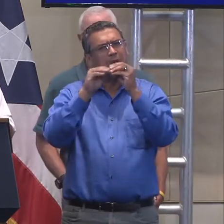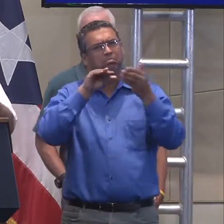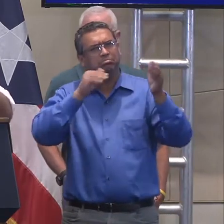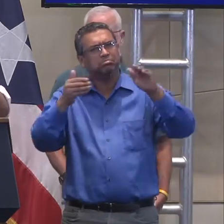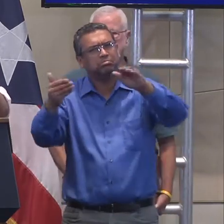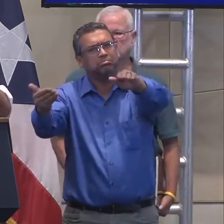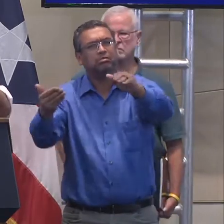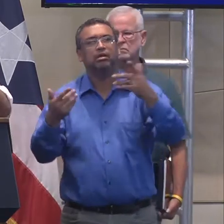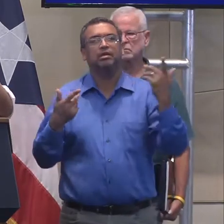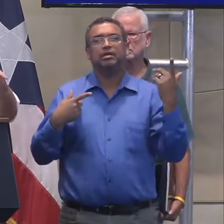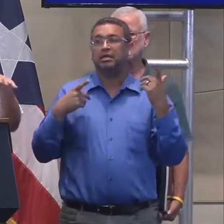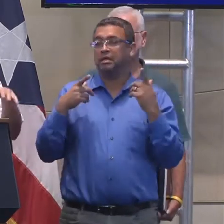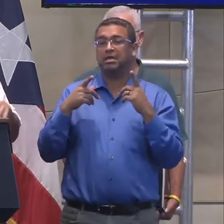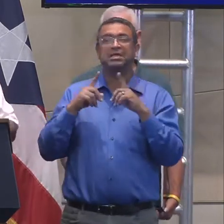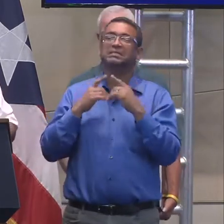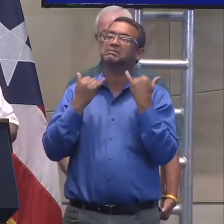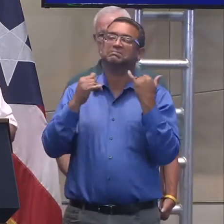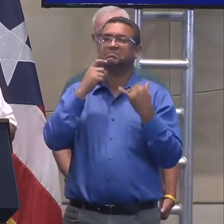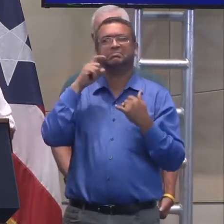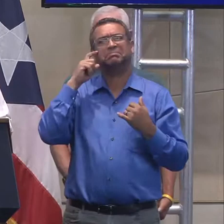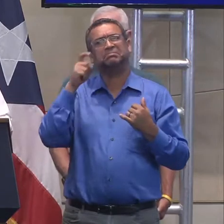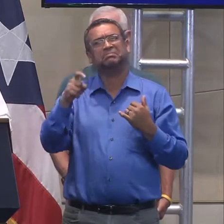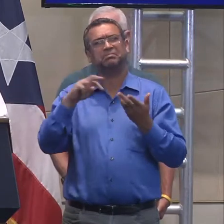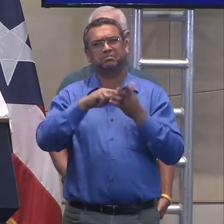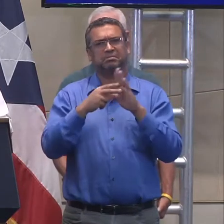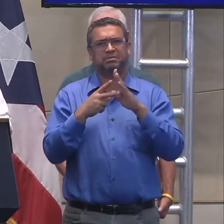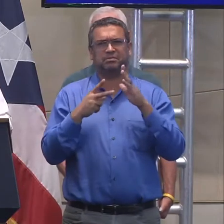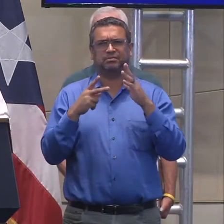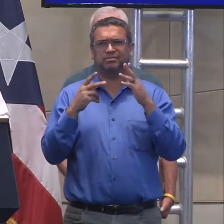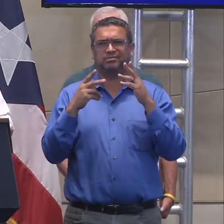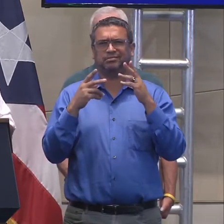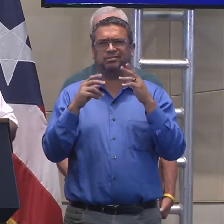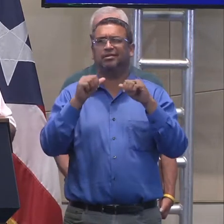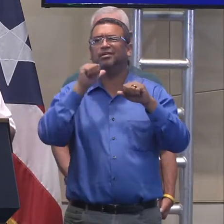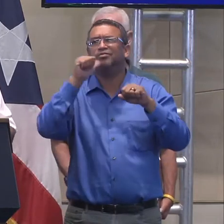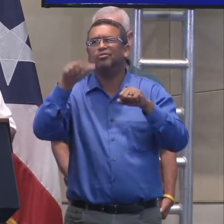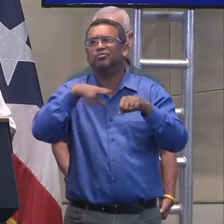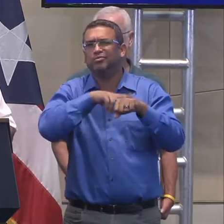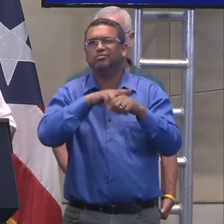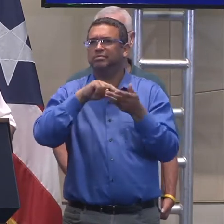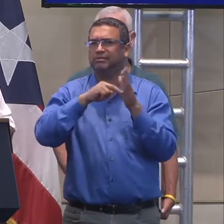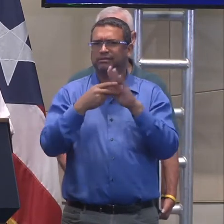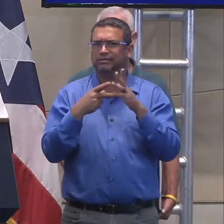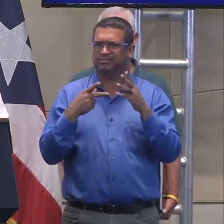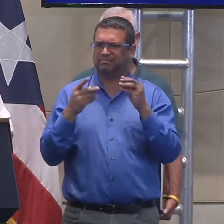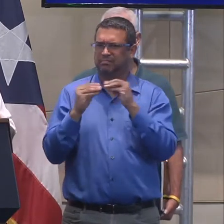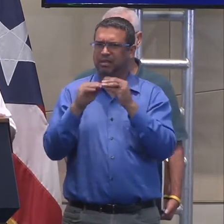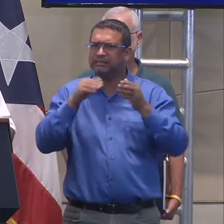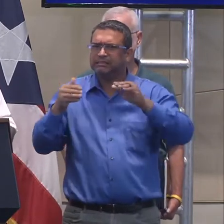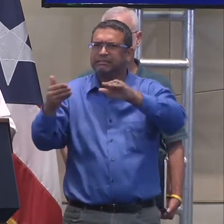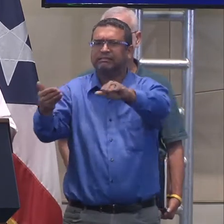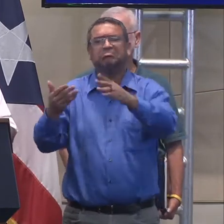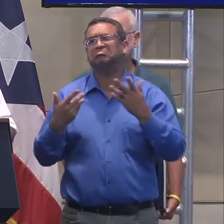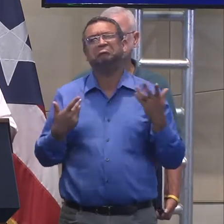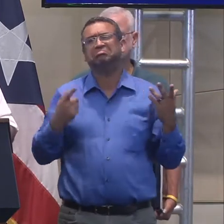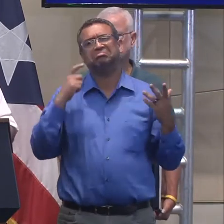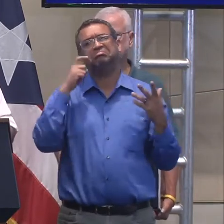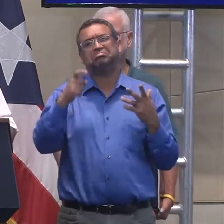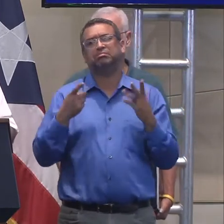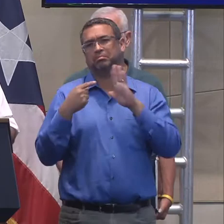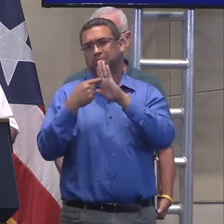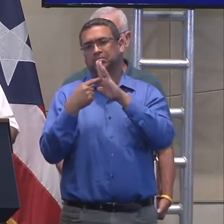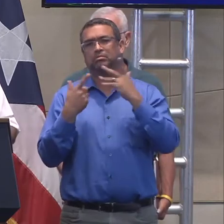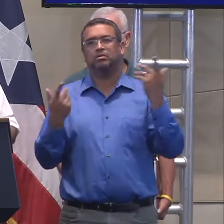se está anotando, ¿verdad?, pero sí hay, ¿verdad?, hay muchos centros, hay muchas otras áreas, por ejemplo, estamos